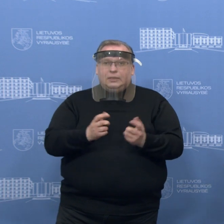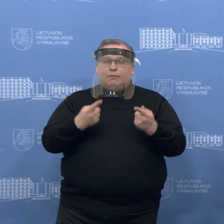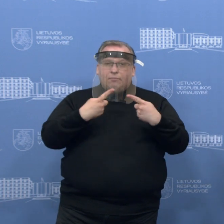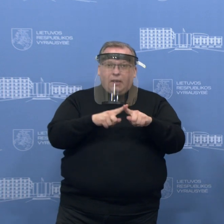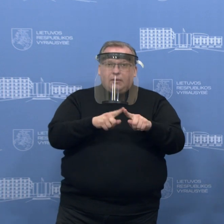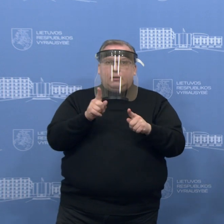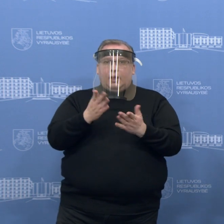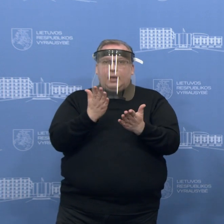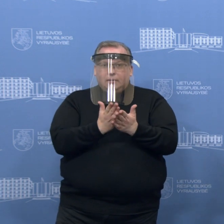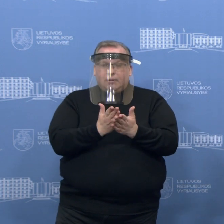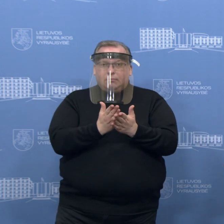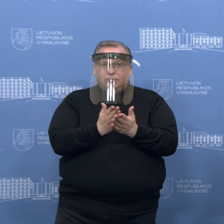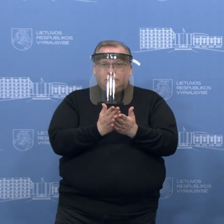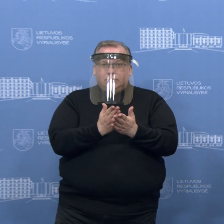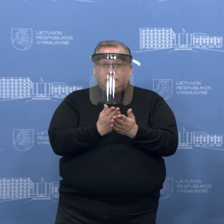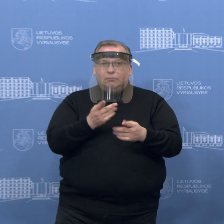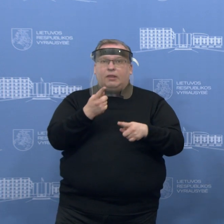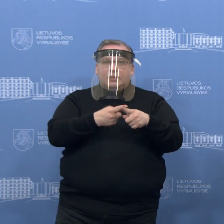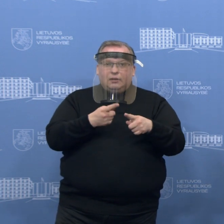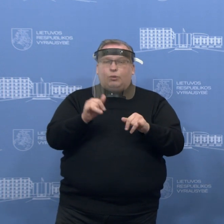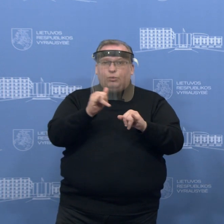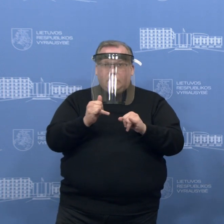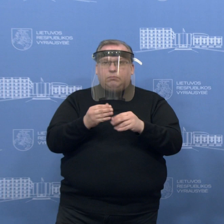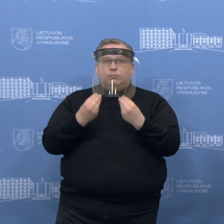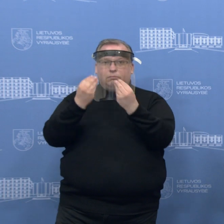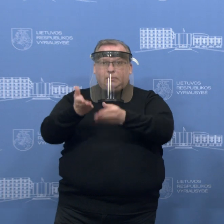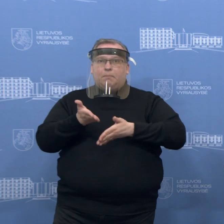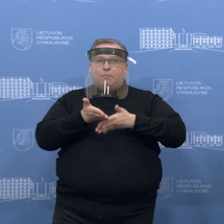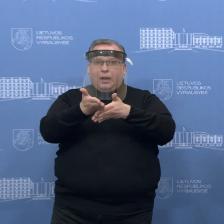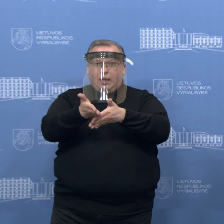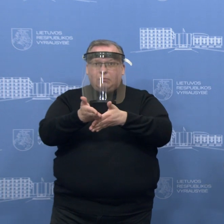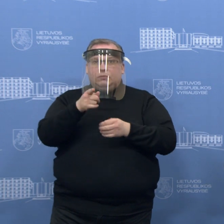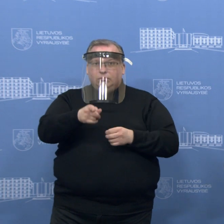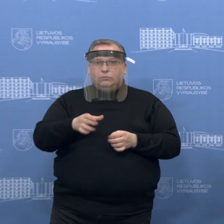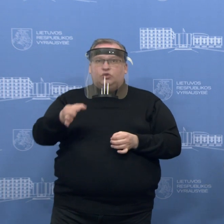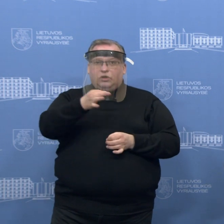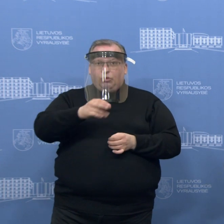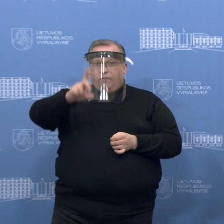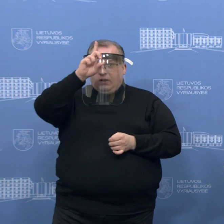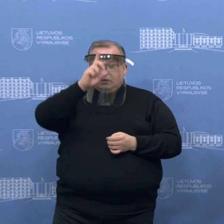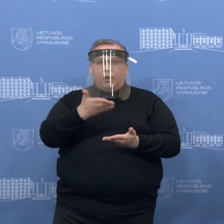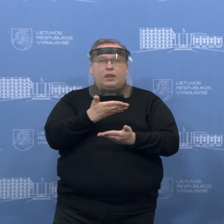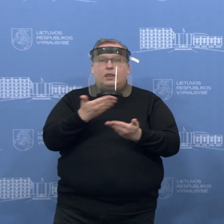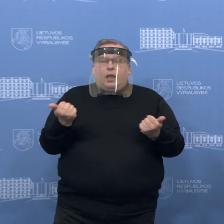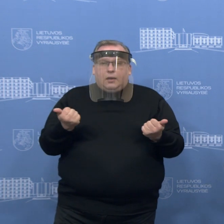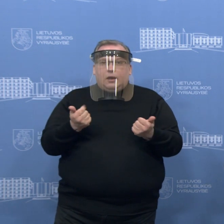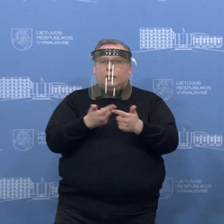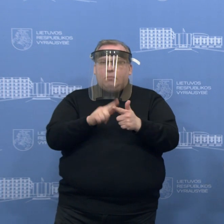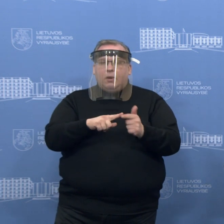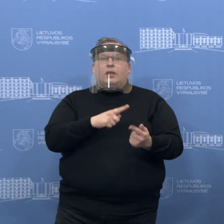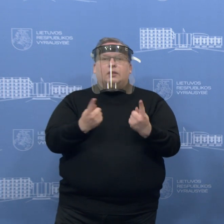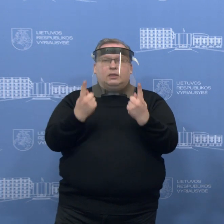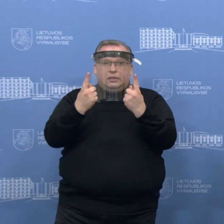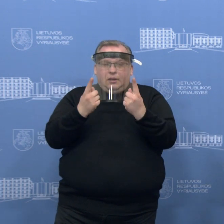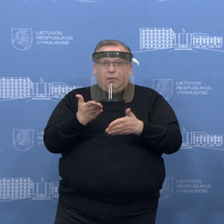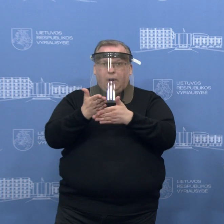Tai yra tie komponentai, kurie reikalingi teikiant pagalbą tų šalių gyventojams. Tai, kaip minėjau, nėra įspūdingas kiekis, bet